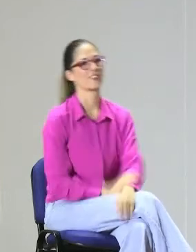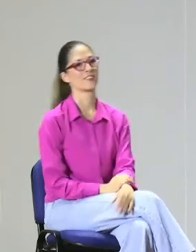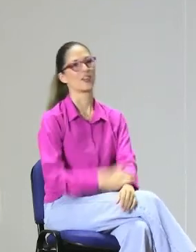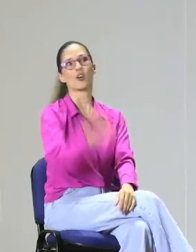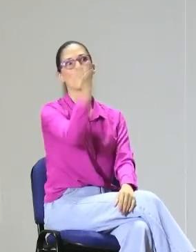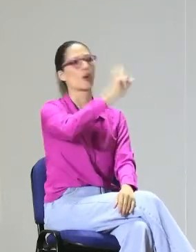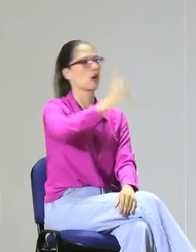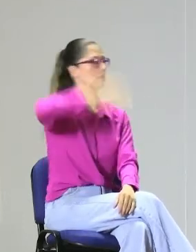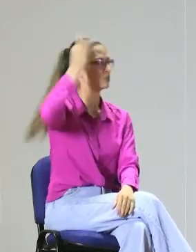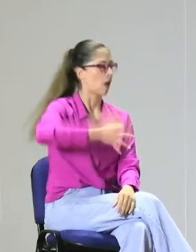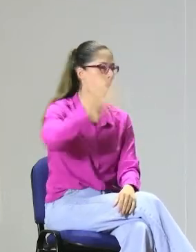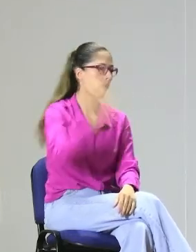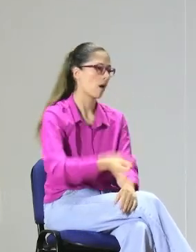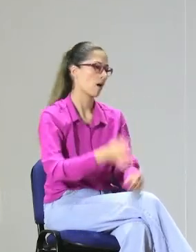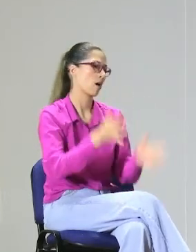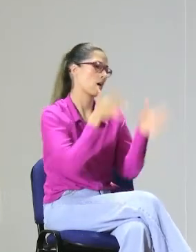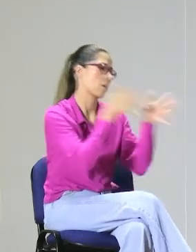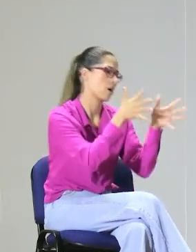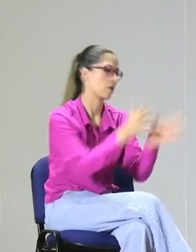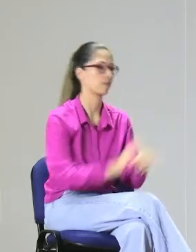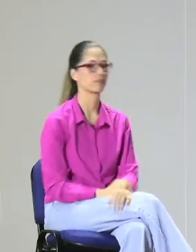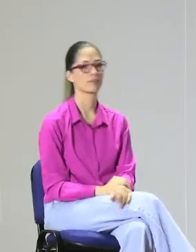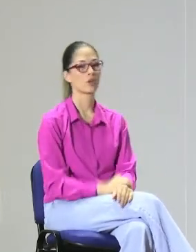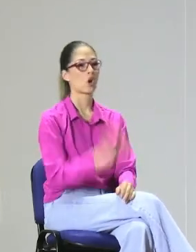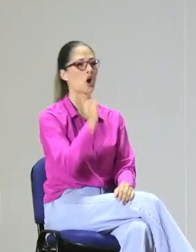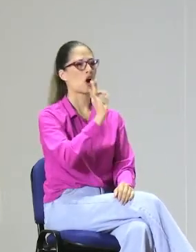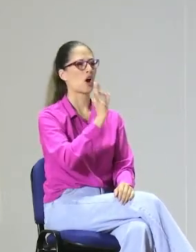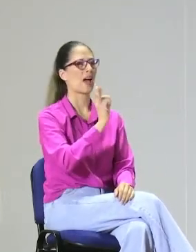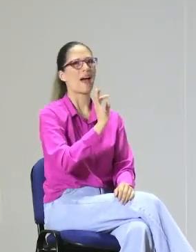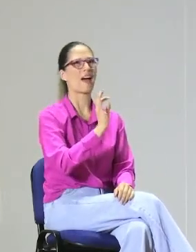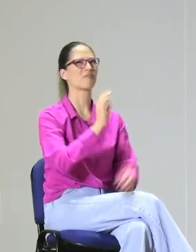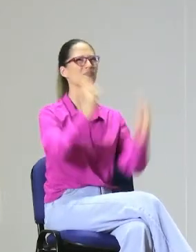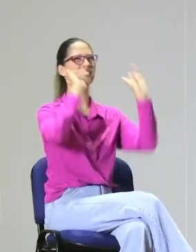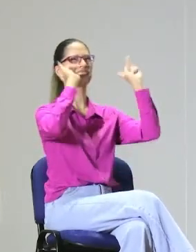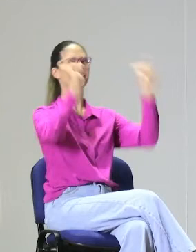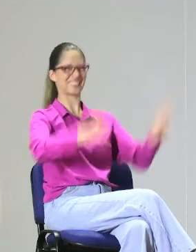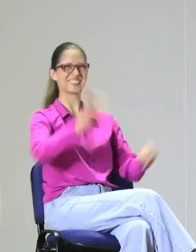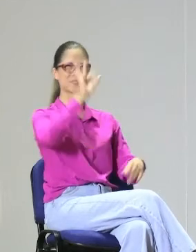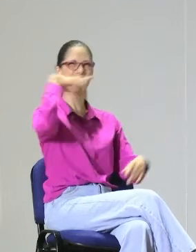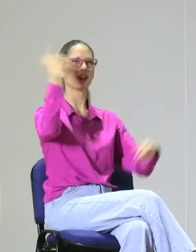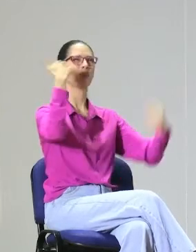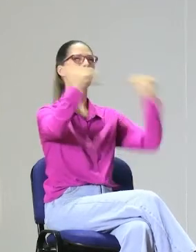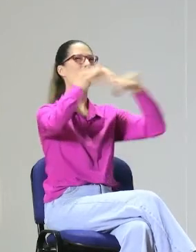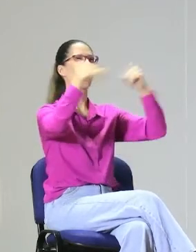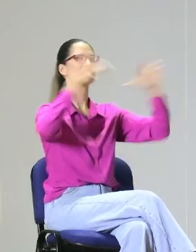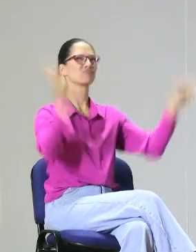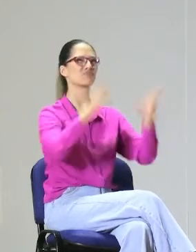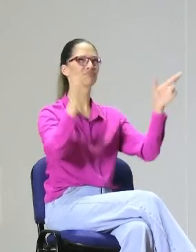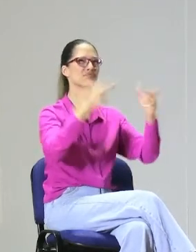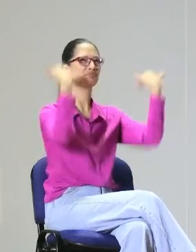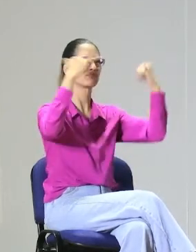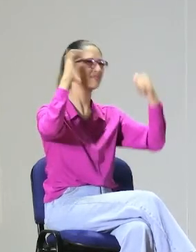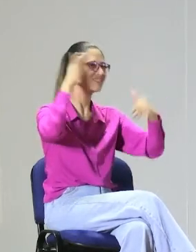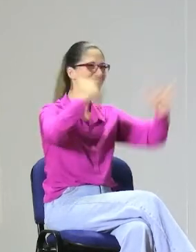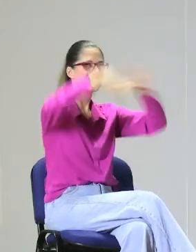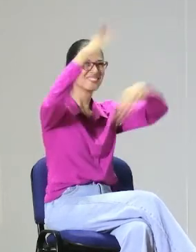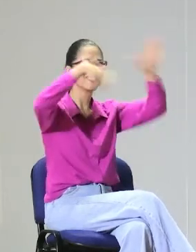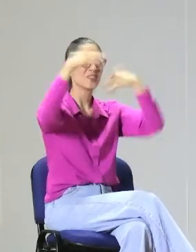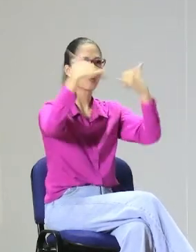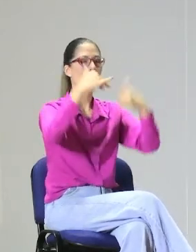castigo. Y es importante entonces resaltar el rol del modelo lingüístico, no simplemente